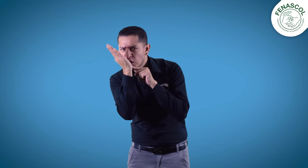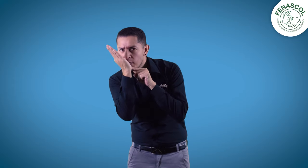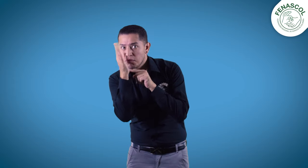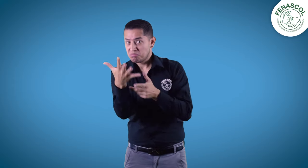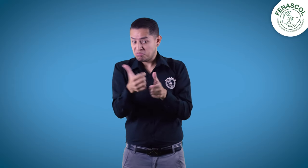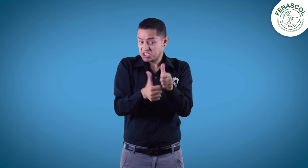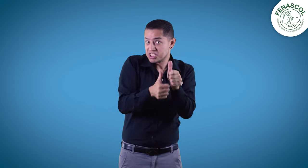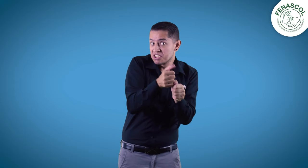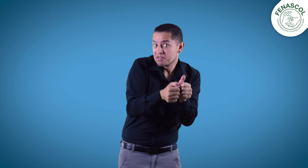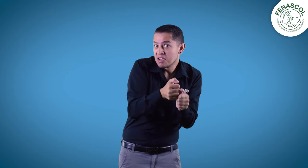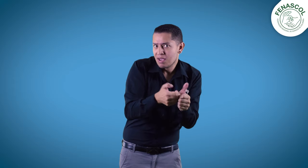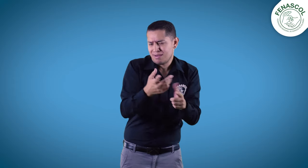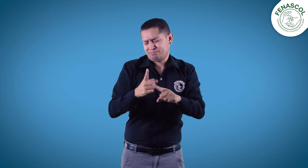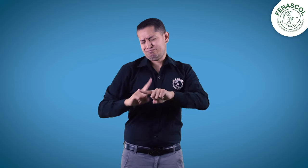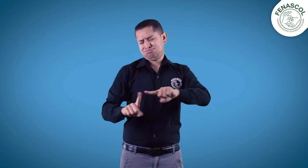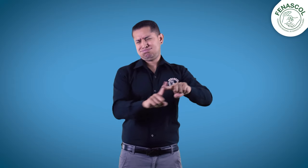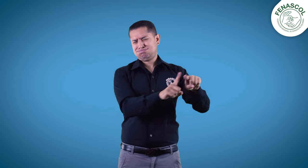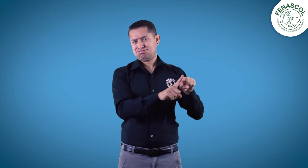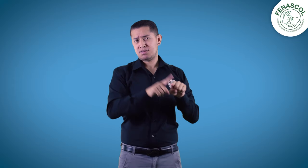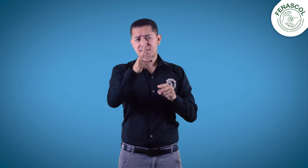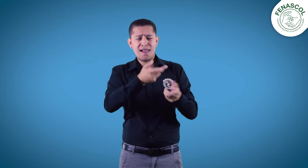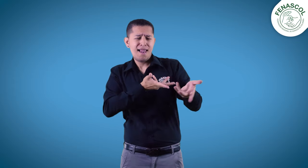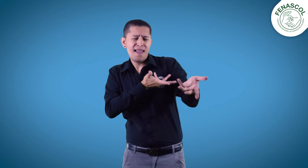notas de voz, mensajes por chat y demás.